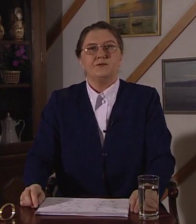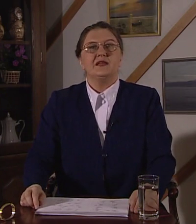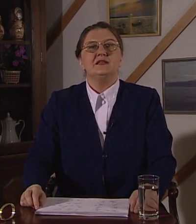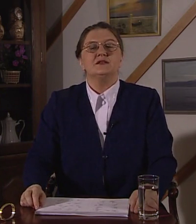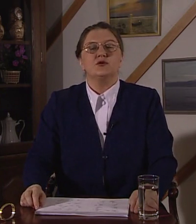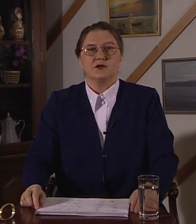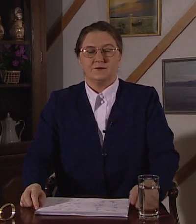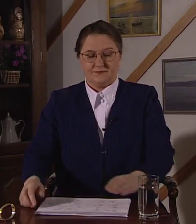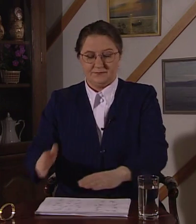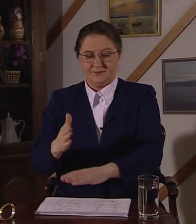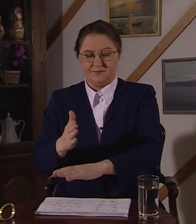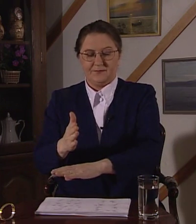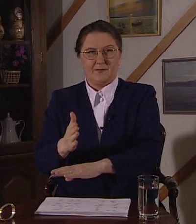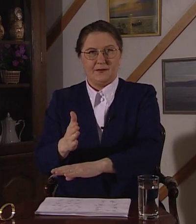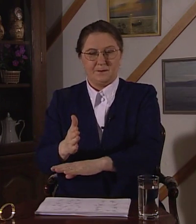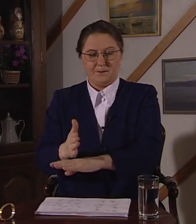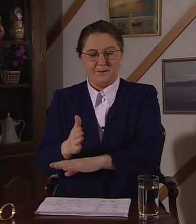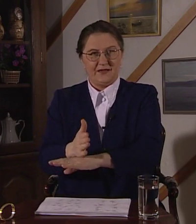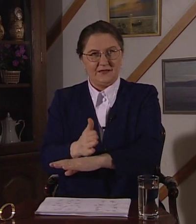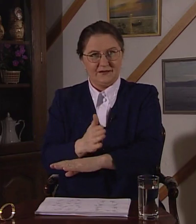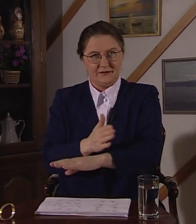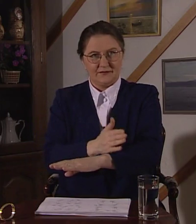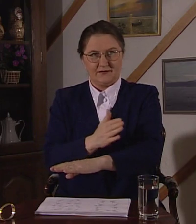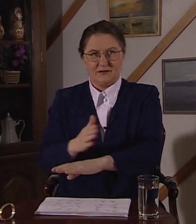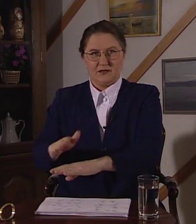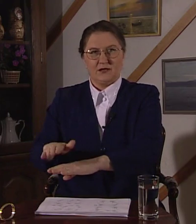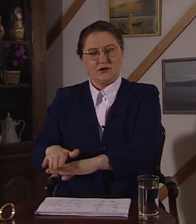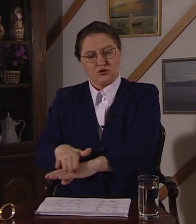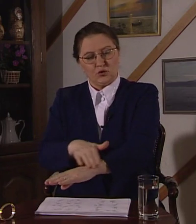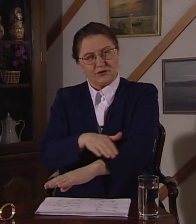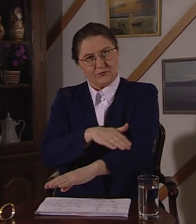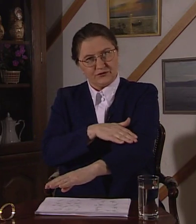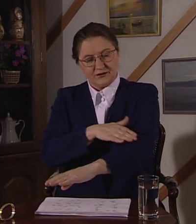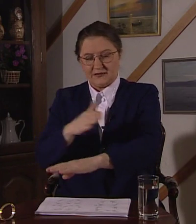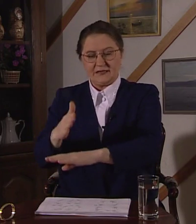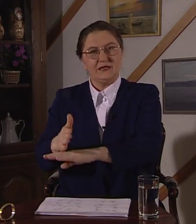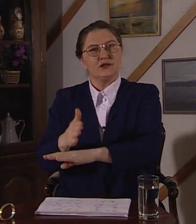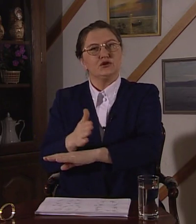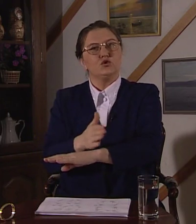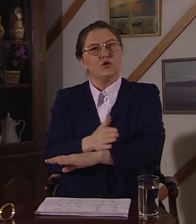Медленно, долго. Медленно. Долго можно. долго.